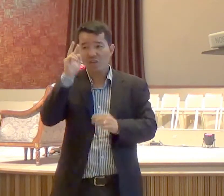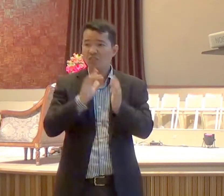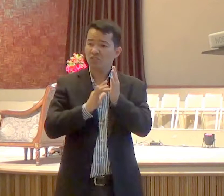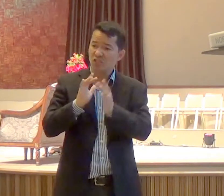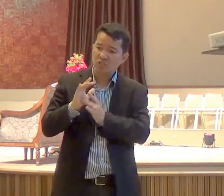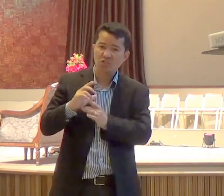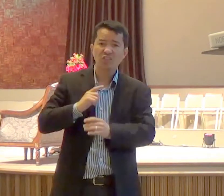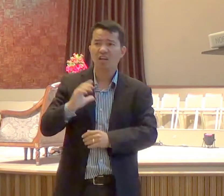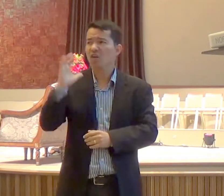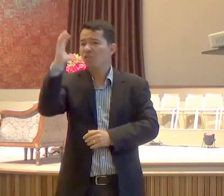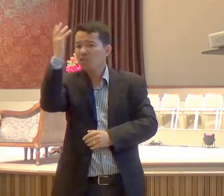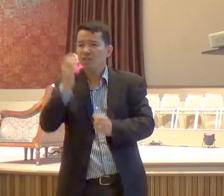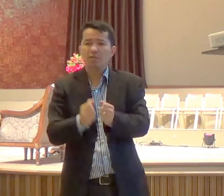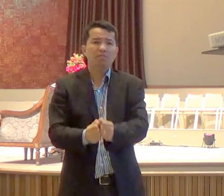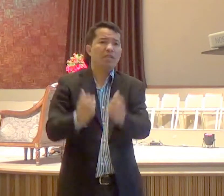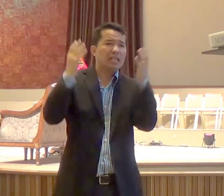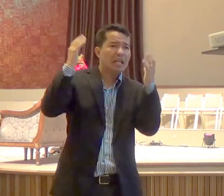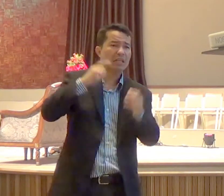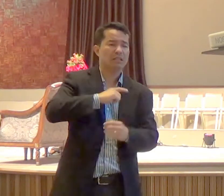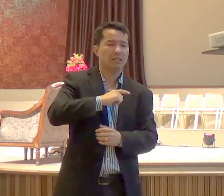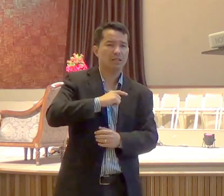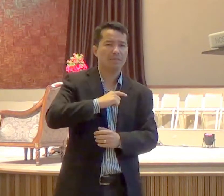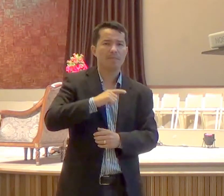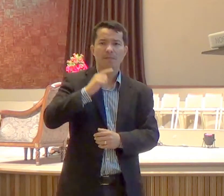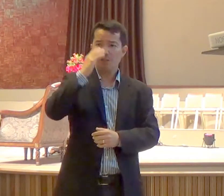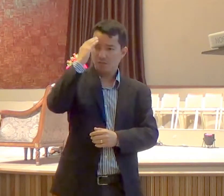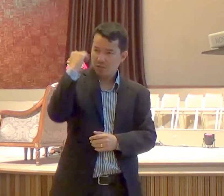sinais confirmam a mensagem, mas não são a mensagem,